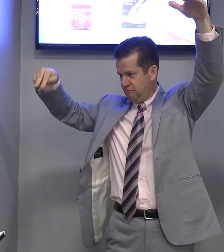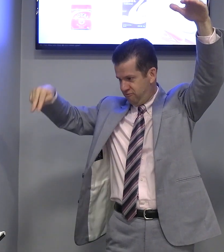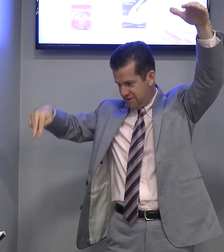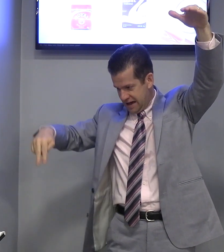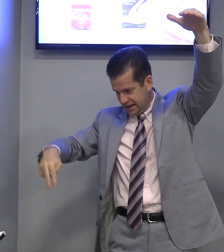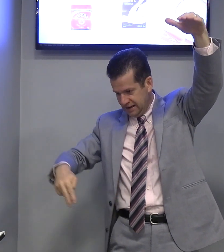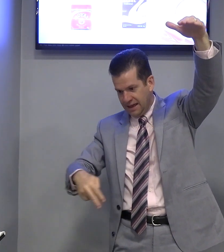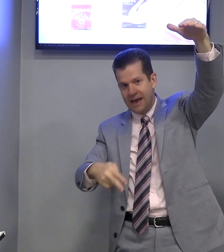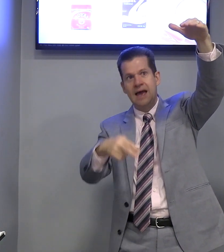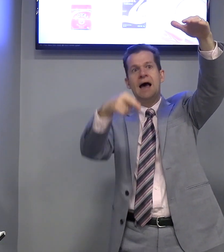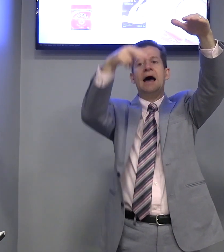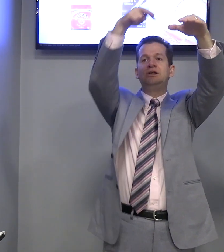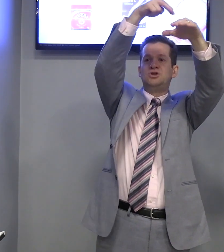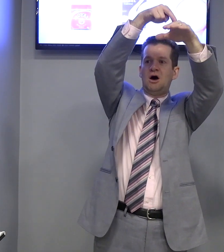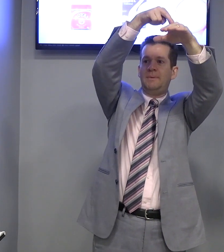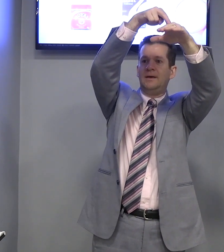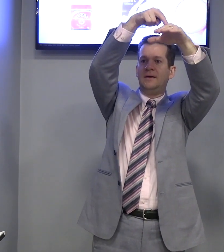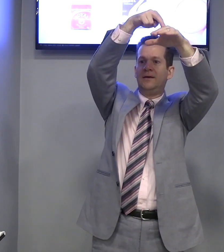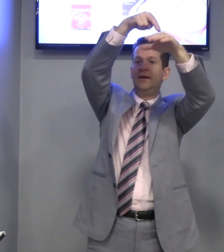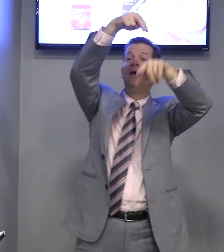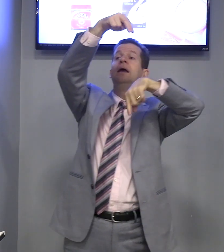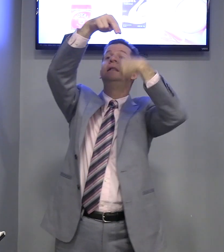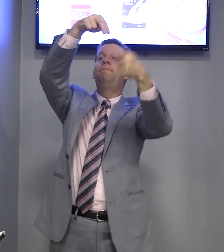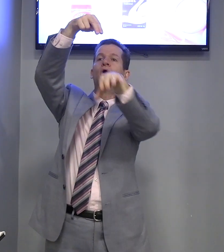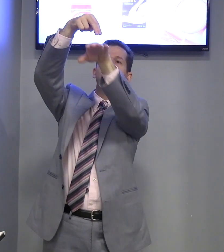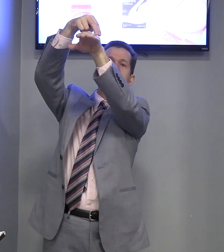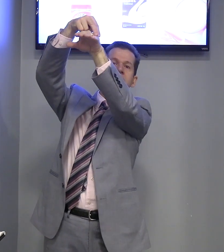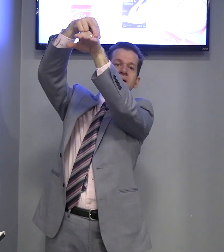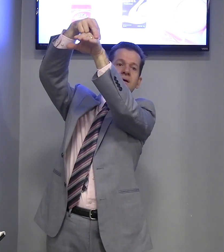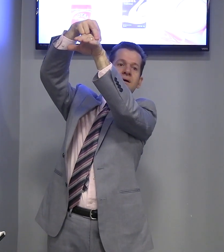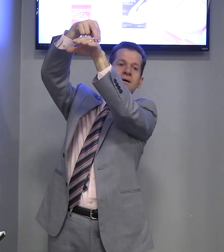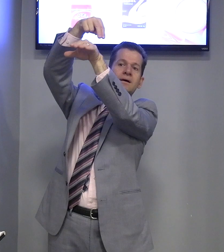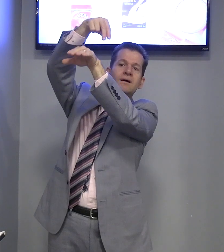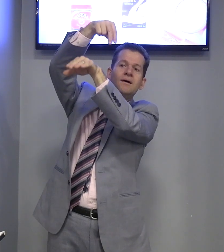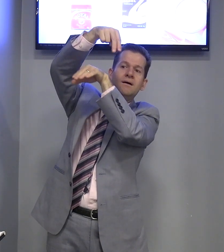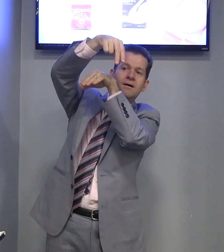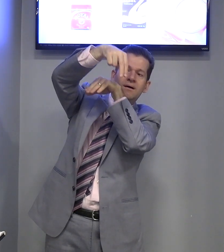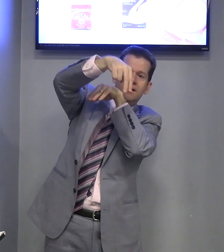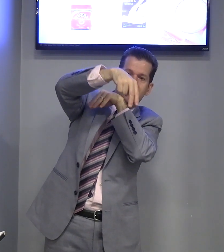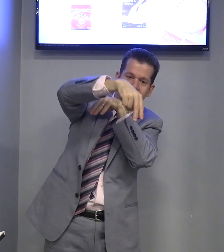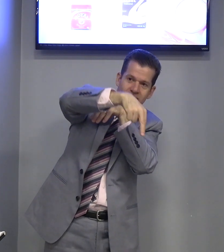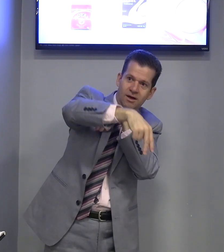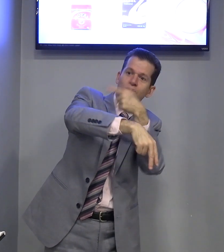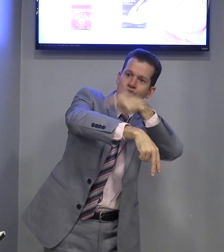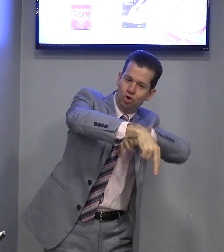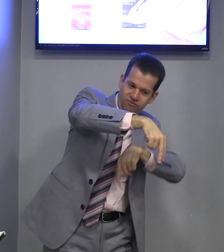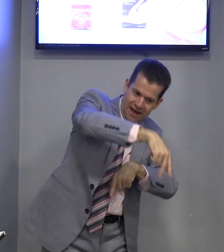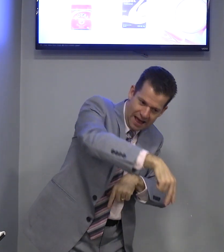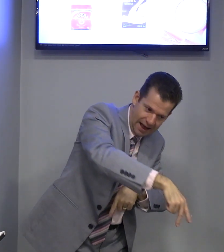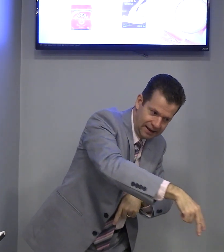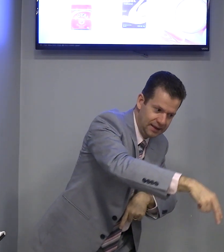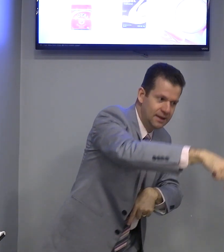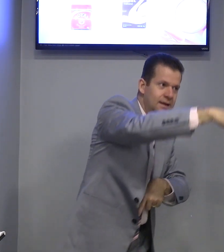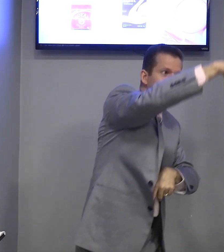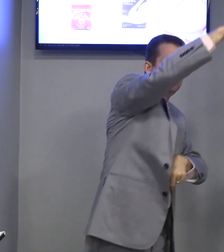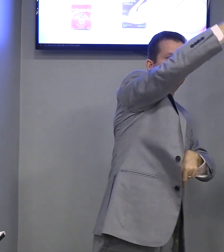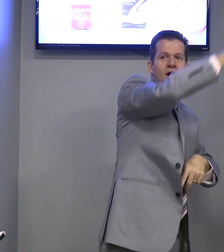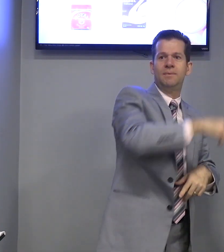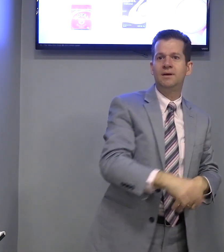Vale. Aí, sobe. E depois? É o vale. É o vale. sobe.